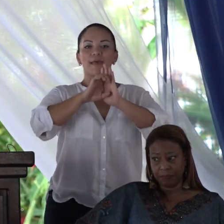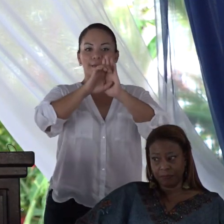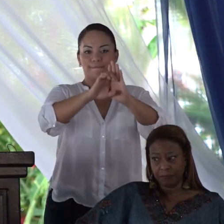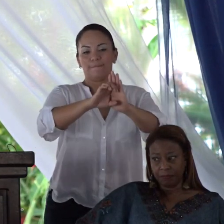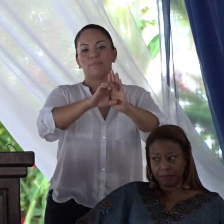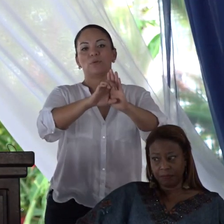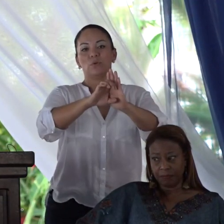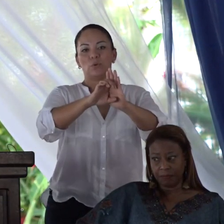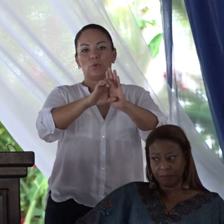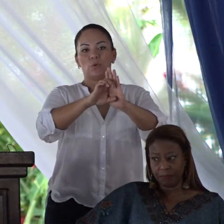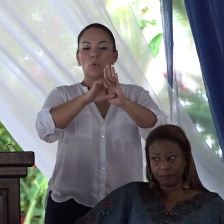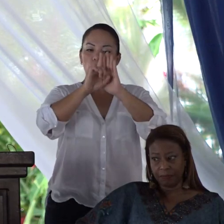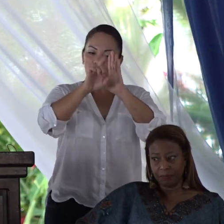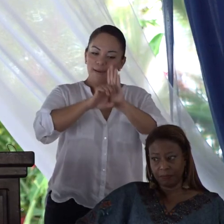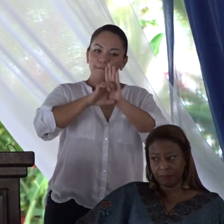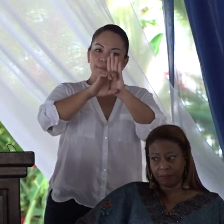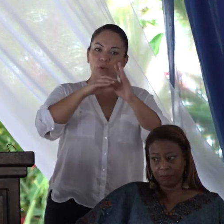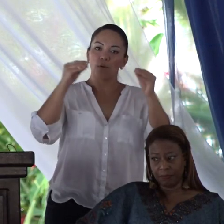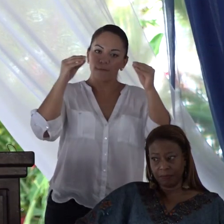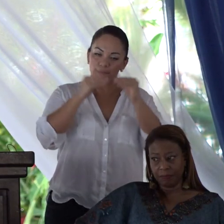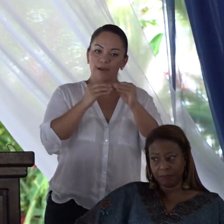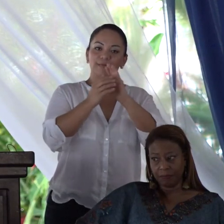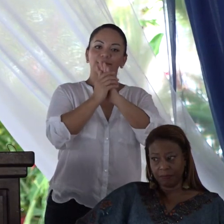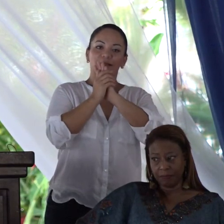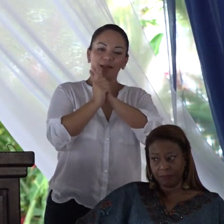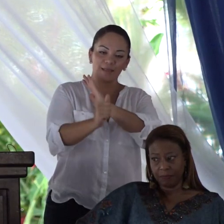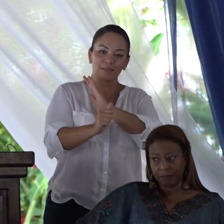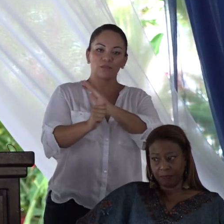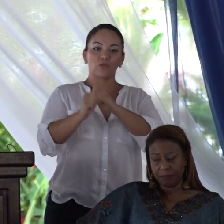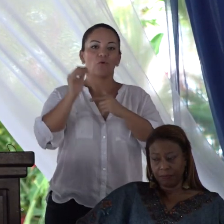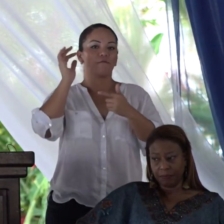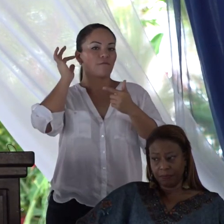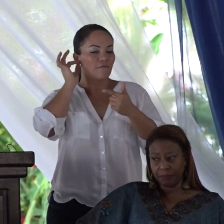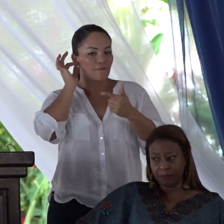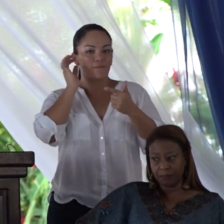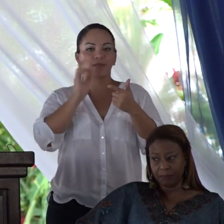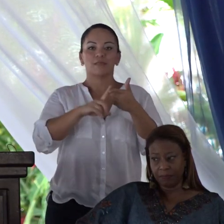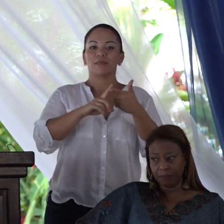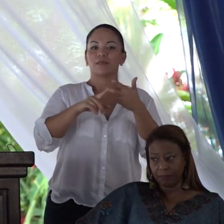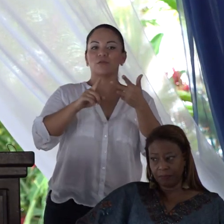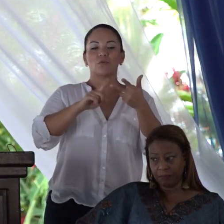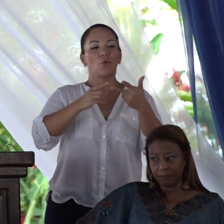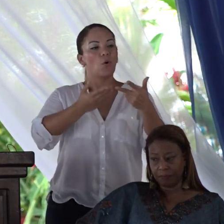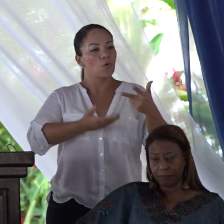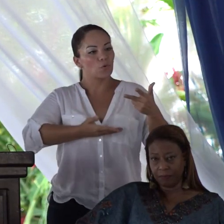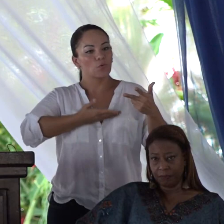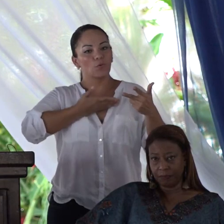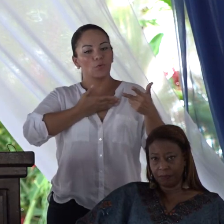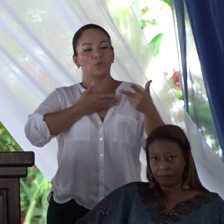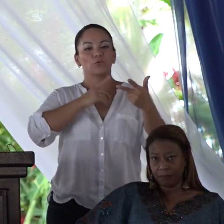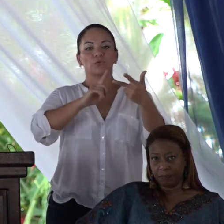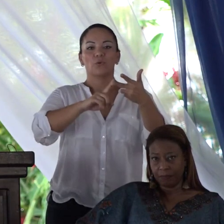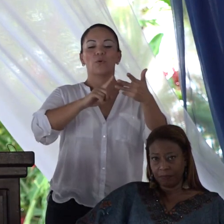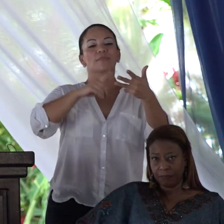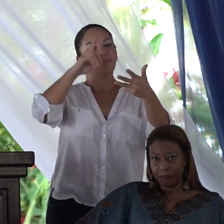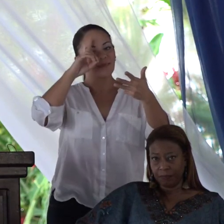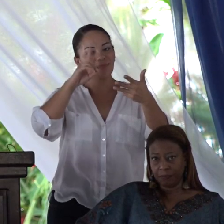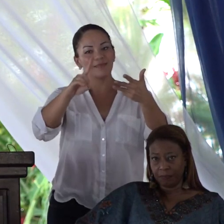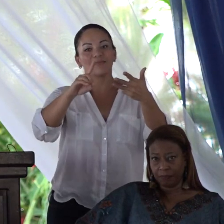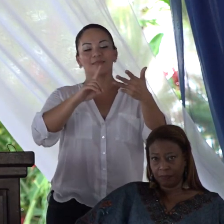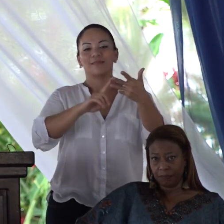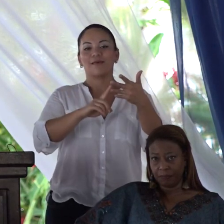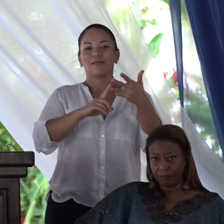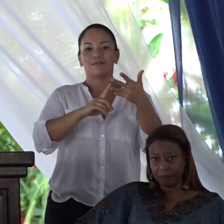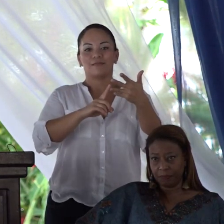más de talento femenino, de orgullo, de dignidad,